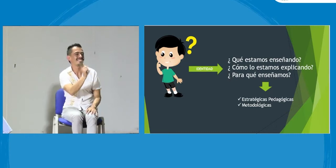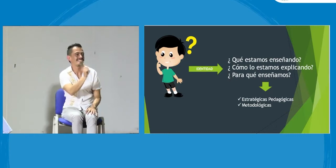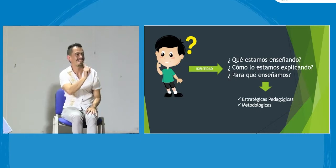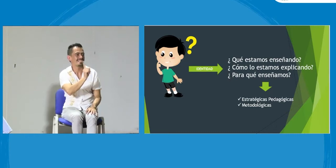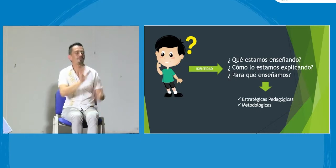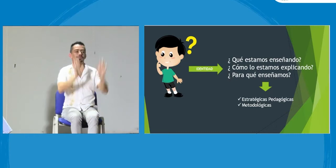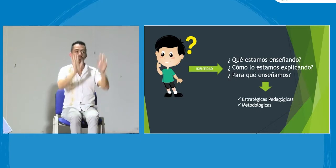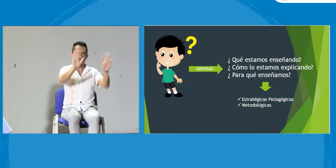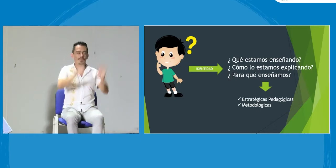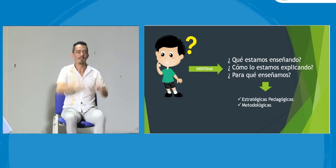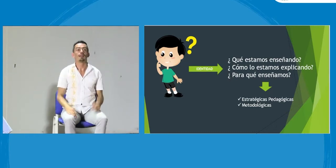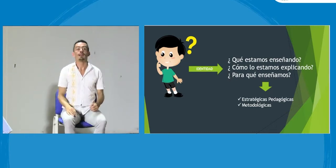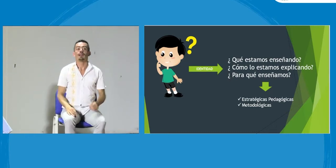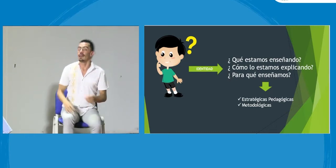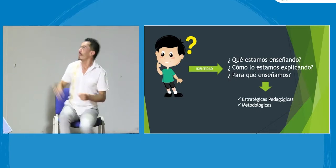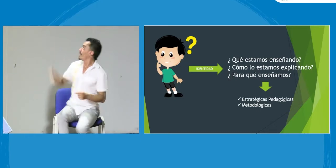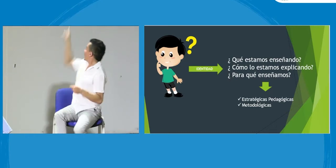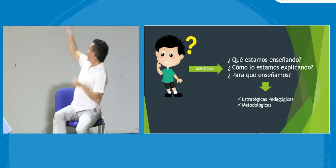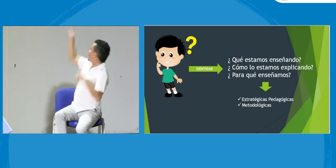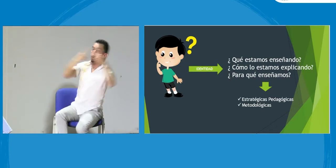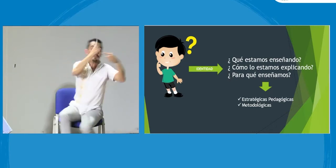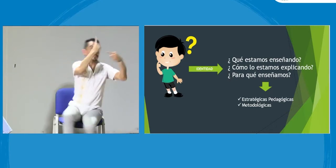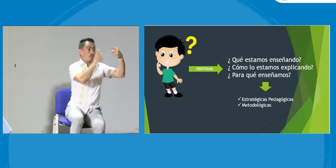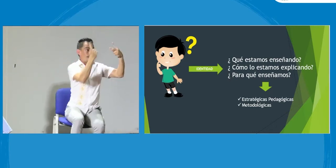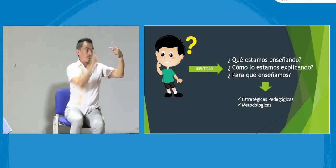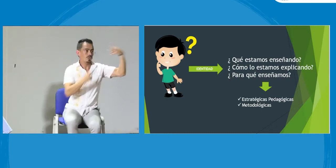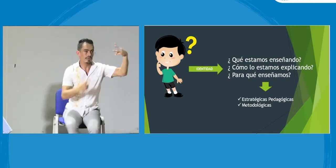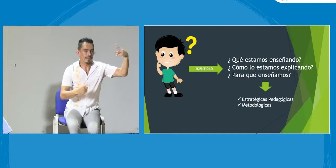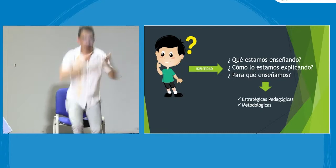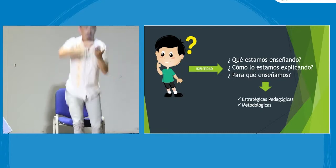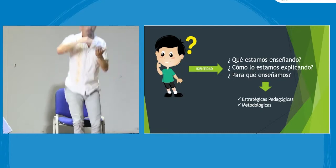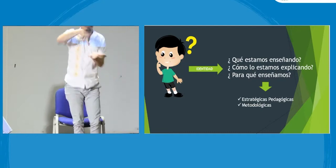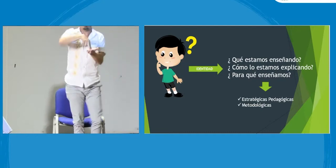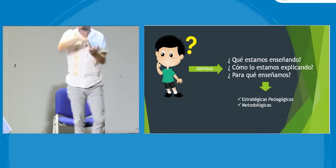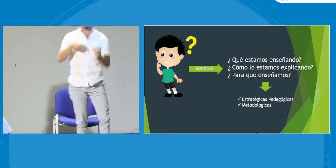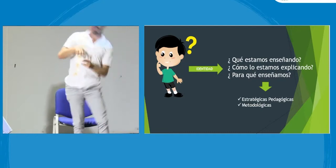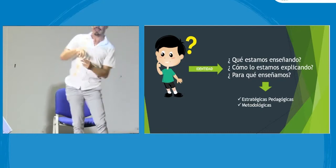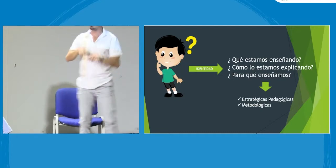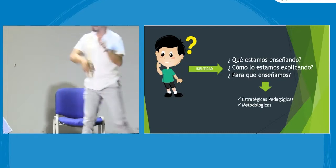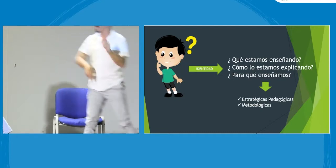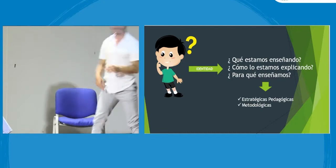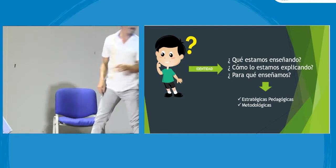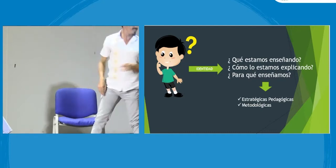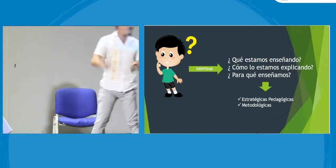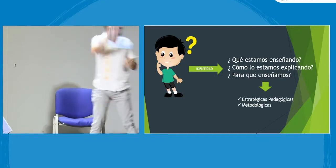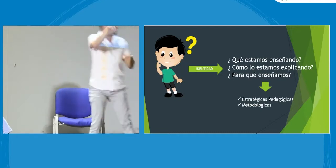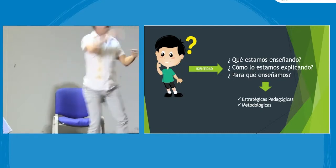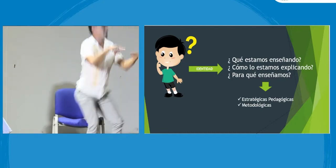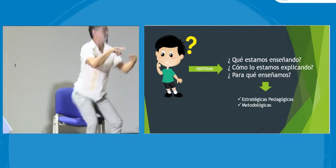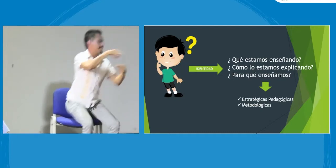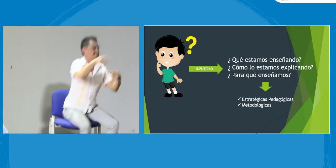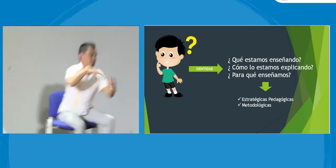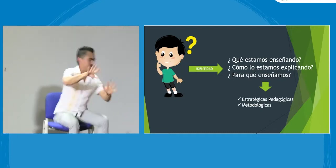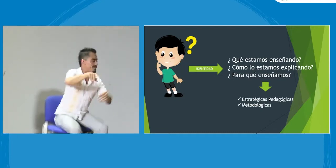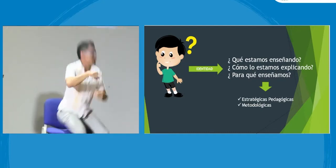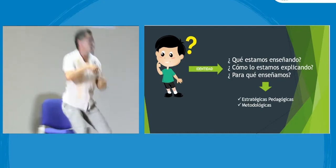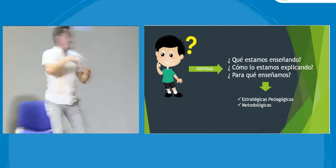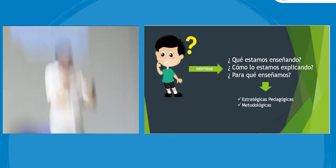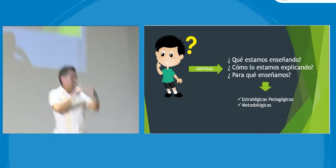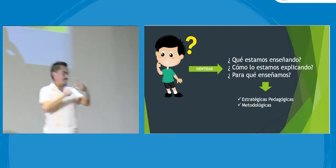generar confusión y un poco de restricción del niño hacia su entorno, en saber si es hipoacústico o si es oyente. discúlpenme, me pongo un momento